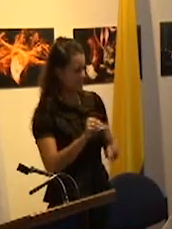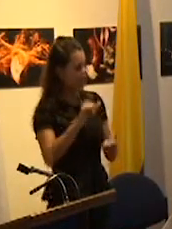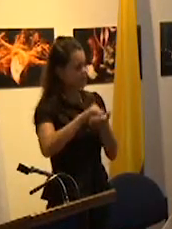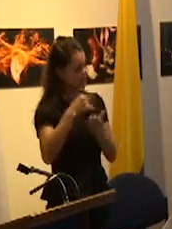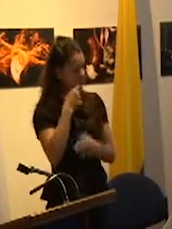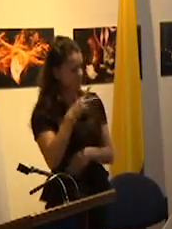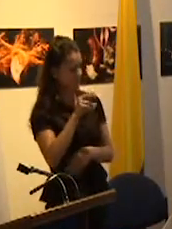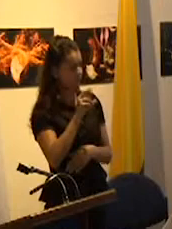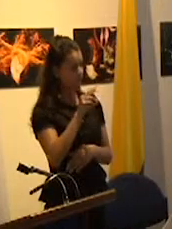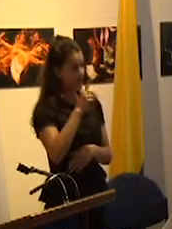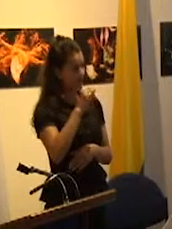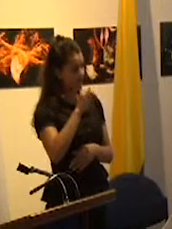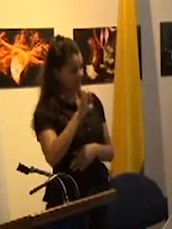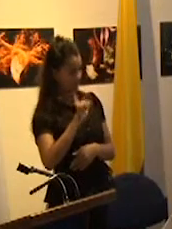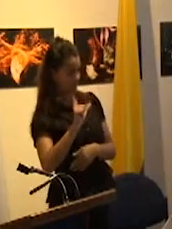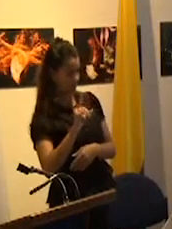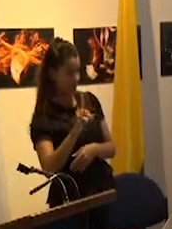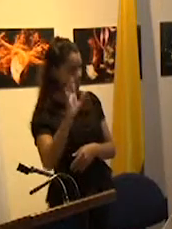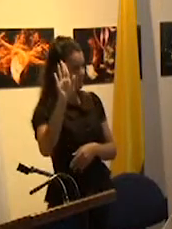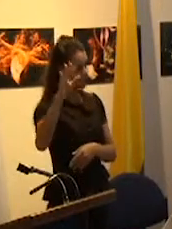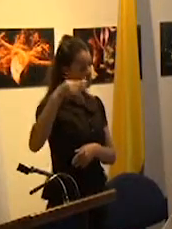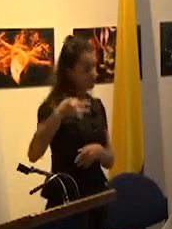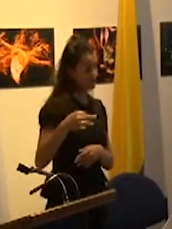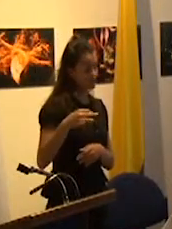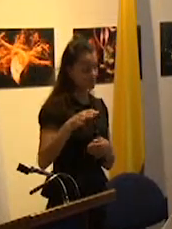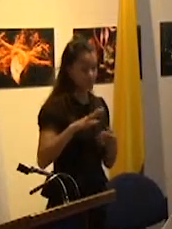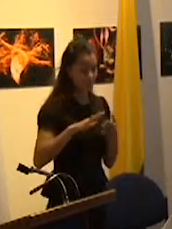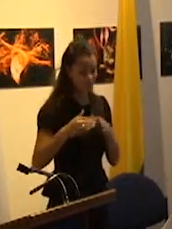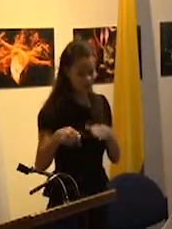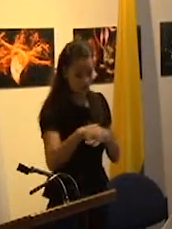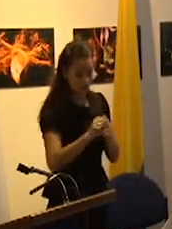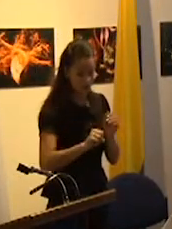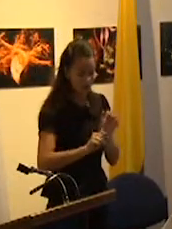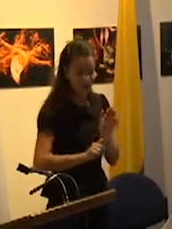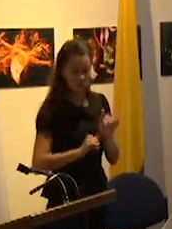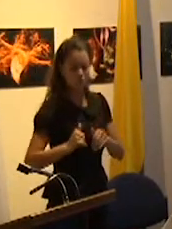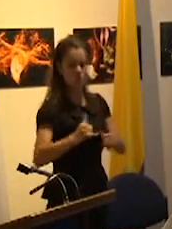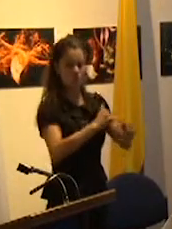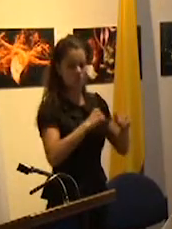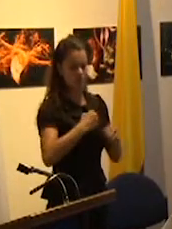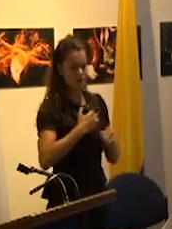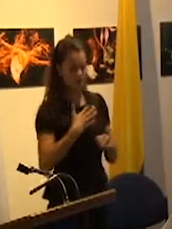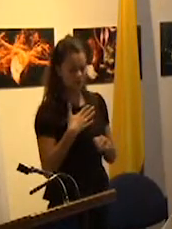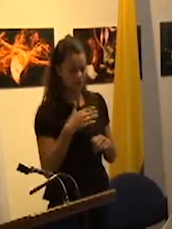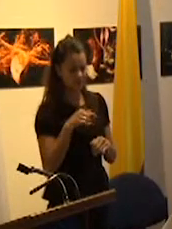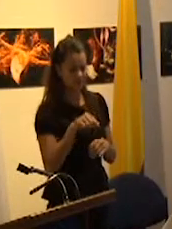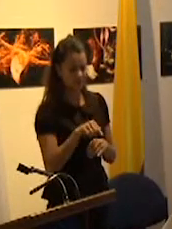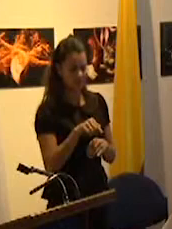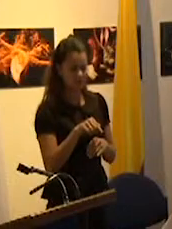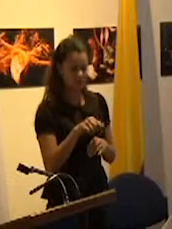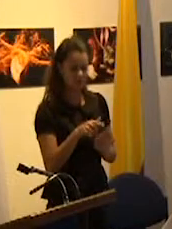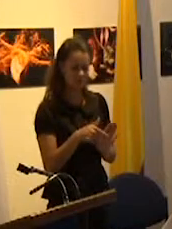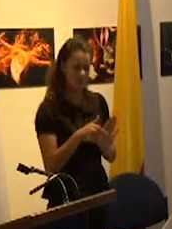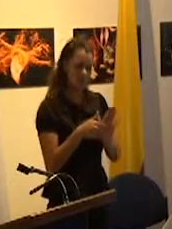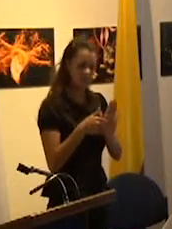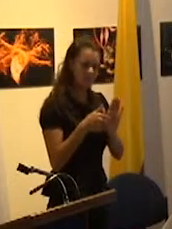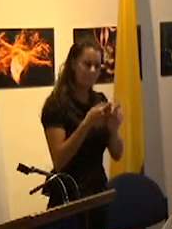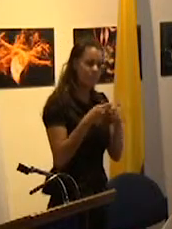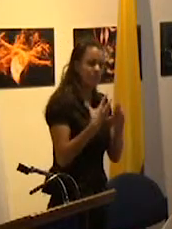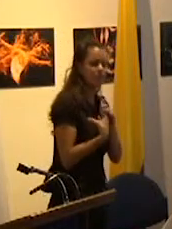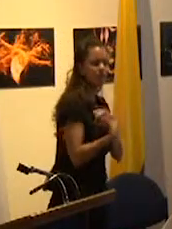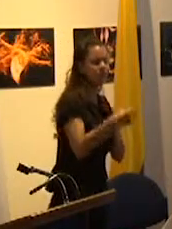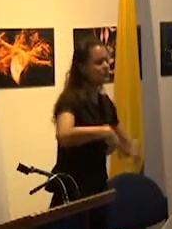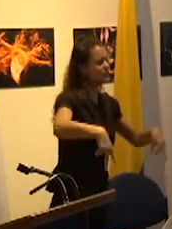francesa la igualdad de oportunidades mistifica la reproducción escolar de las desigualdades inherentes al espacio